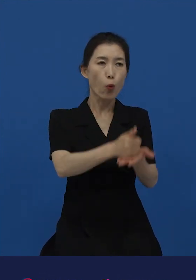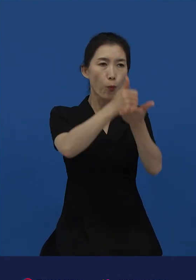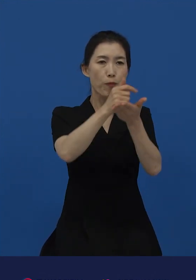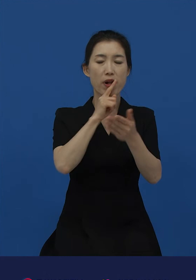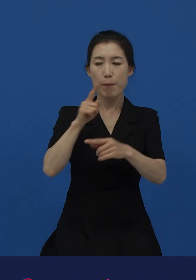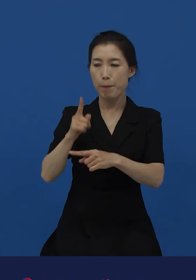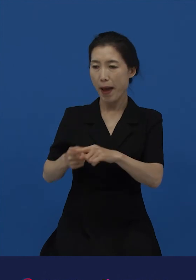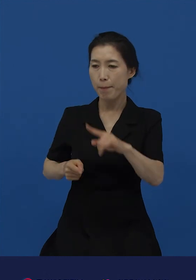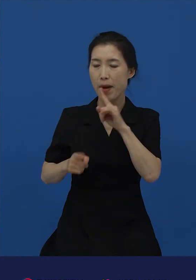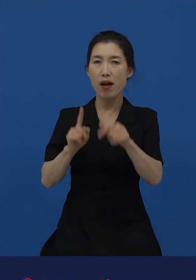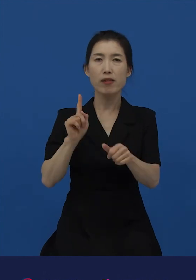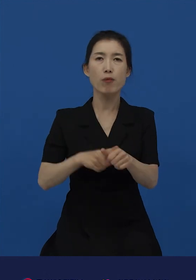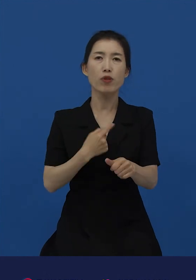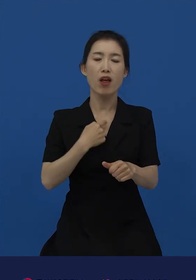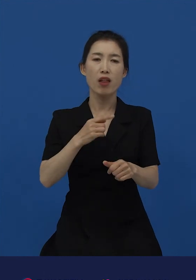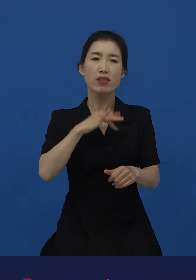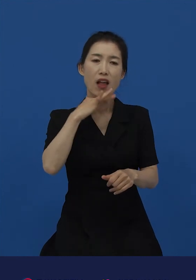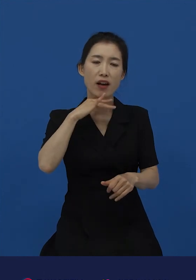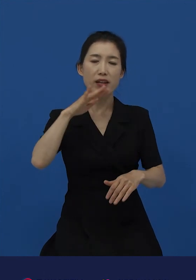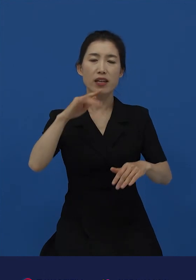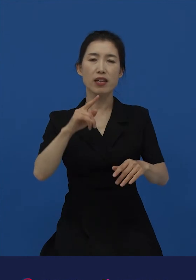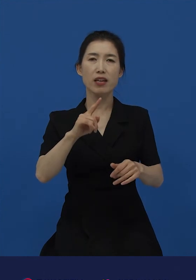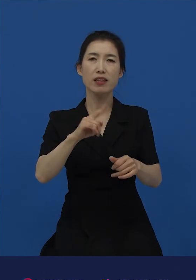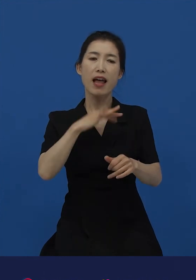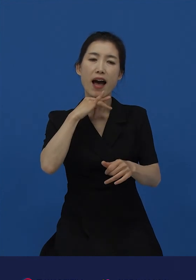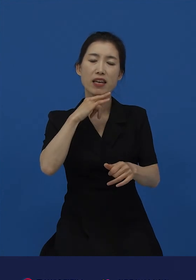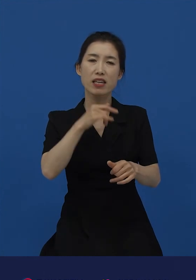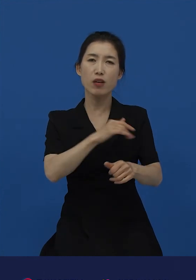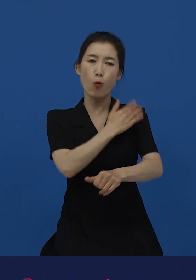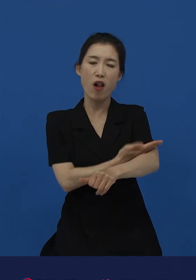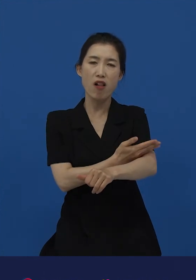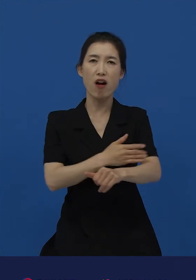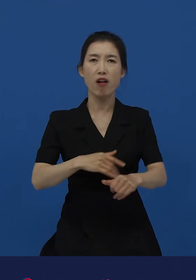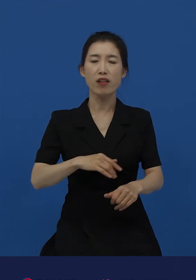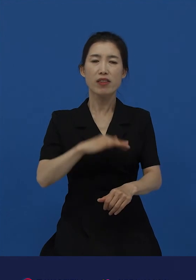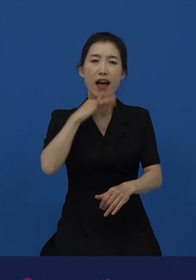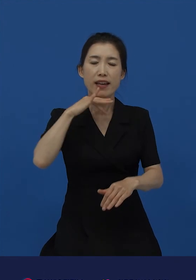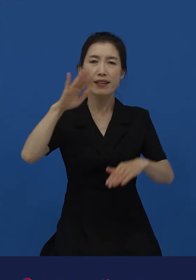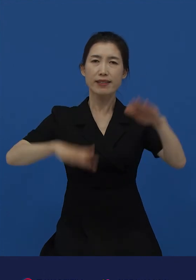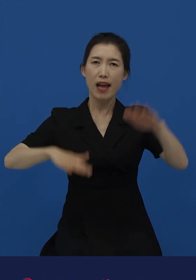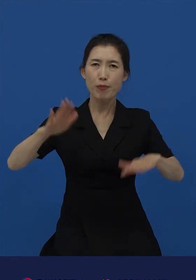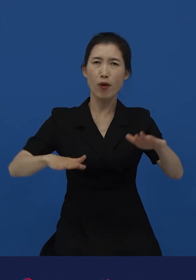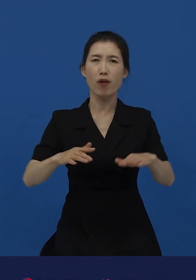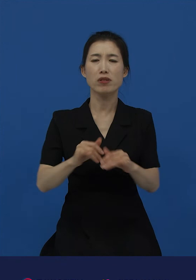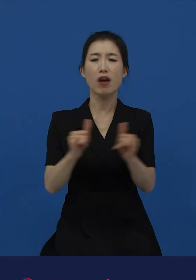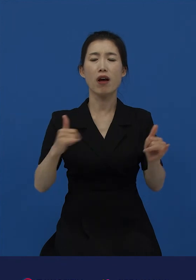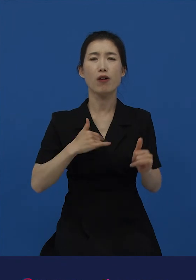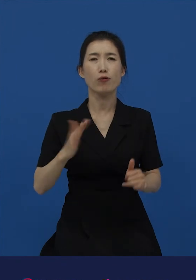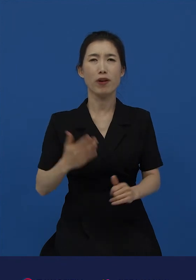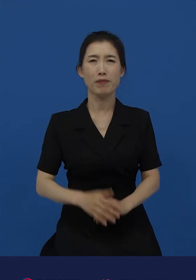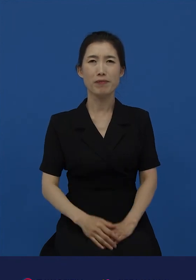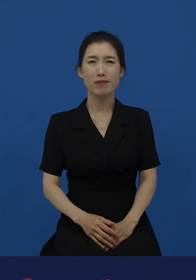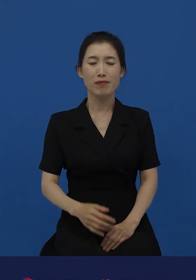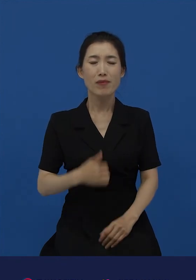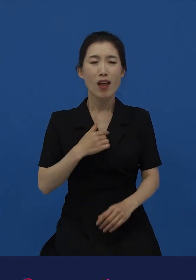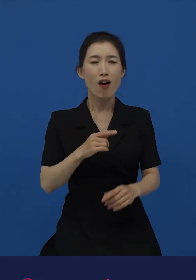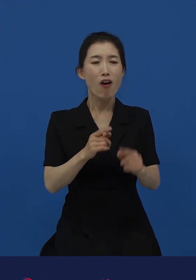만들어버리고 있는 것입니다. 이렇게 생각을 담는 도구인 언어가 우리의 생각을 담지